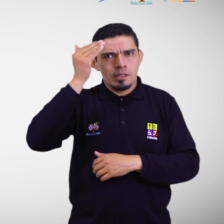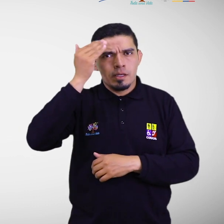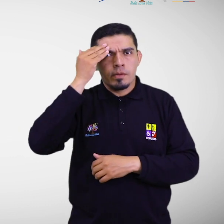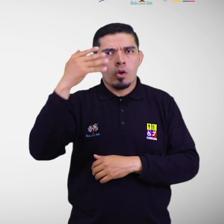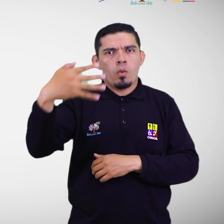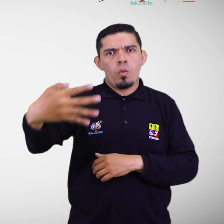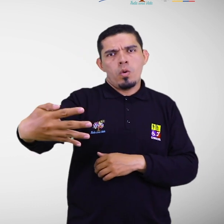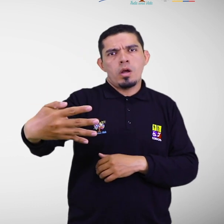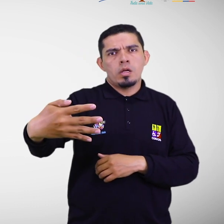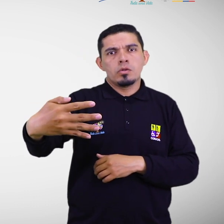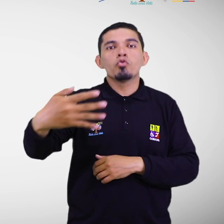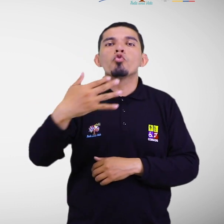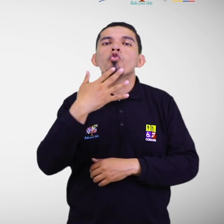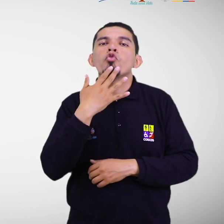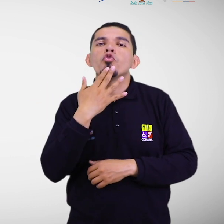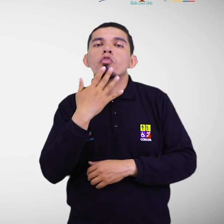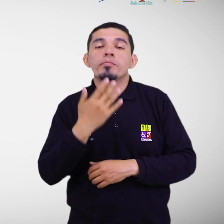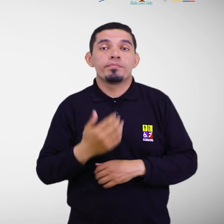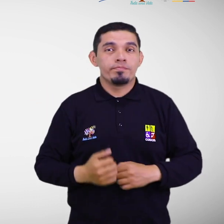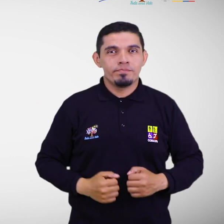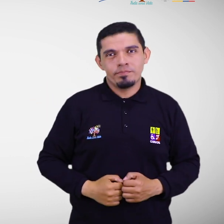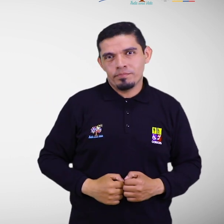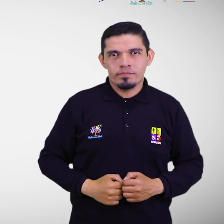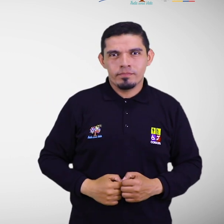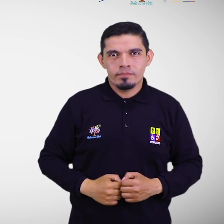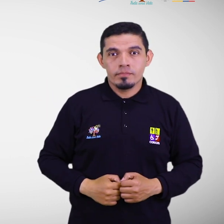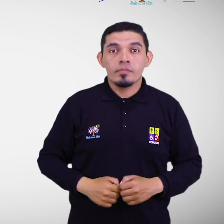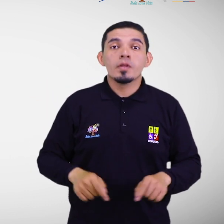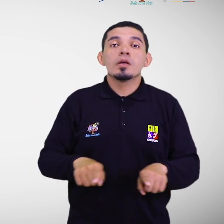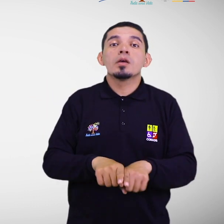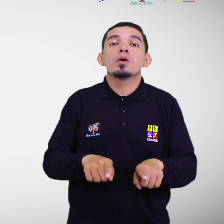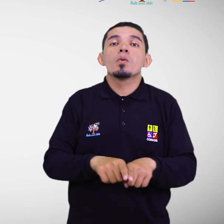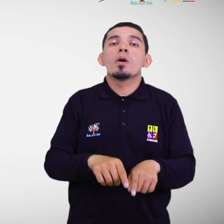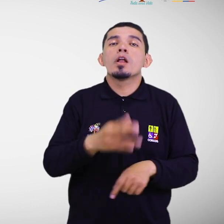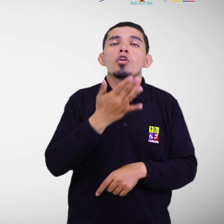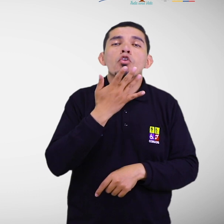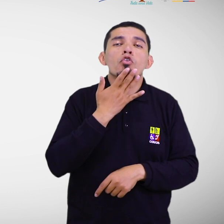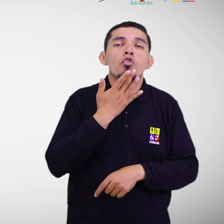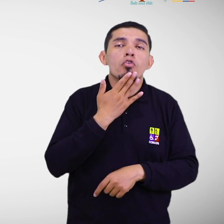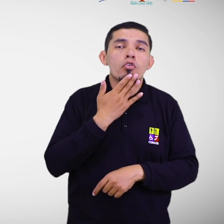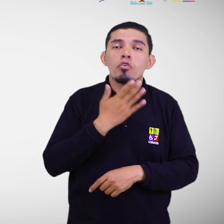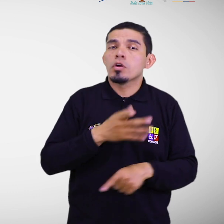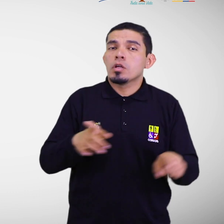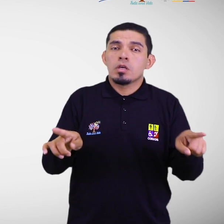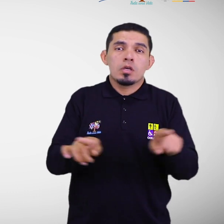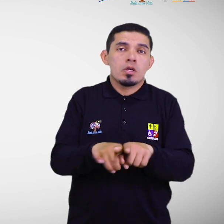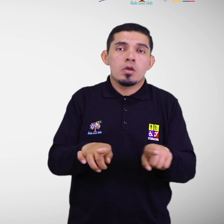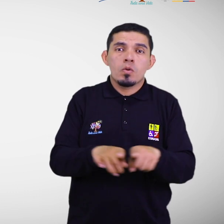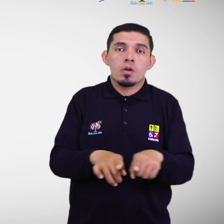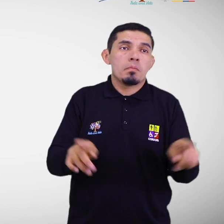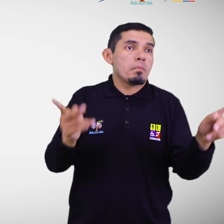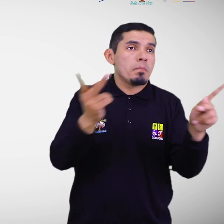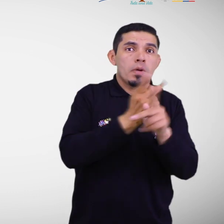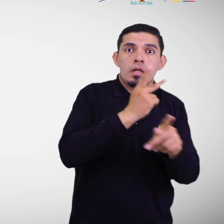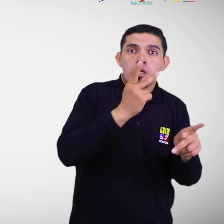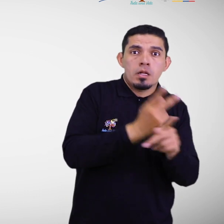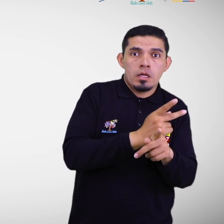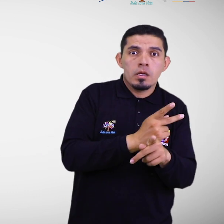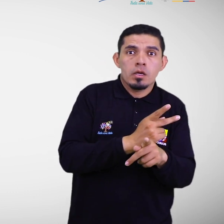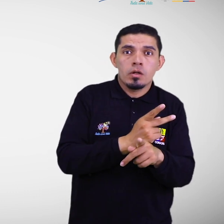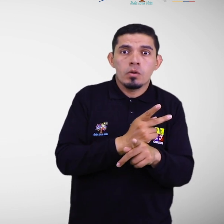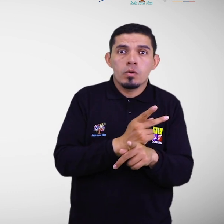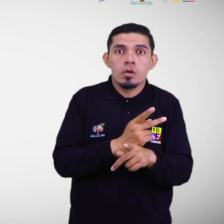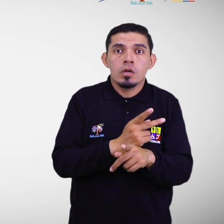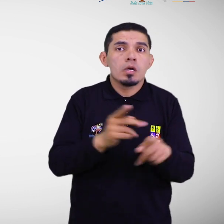asociados a colores. A su vez, el uso del color está relacionado con la dinámica de la amenaza, así como a las